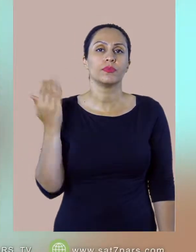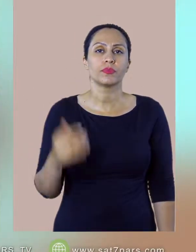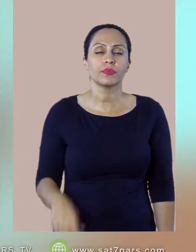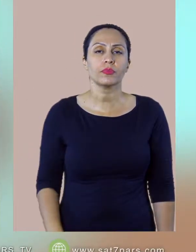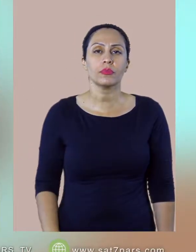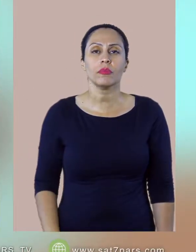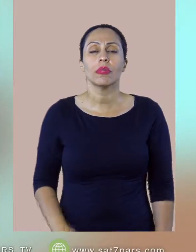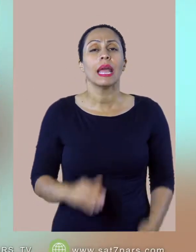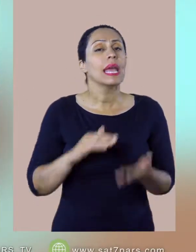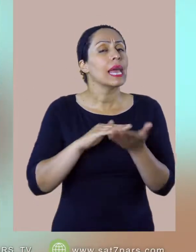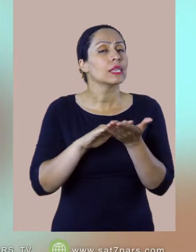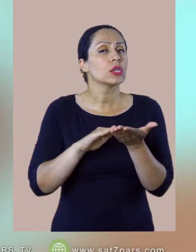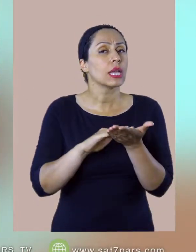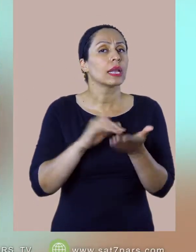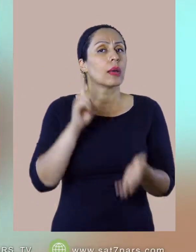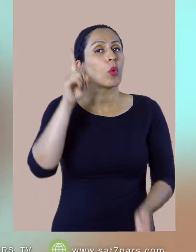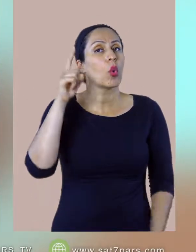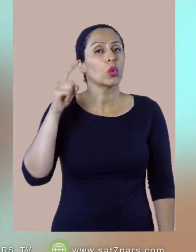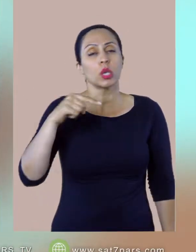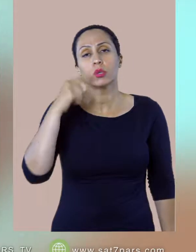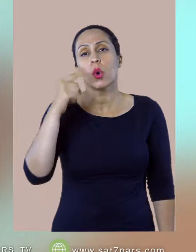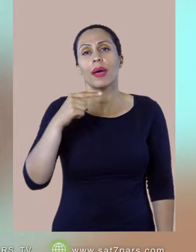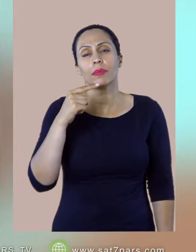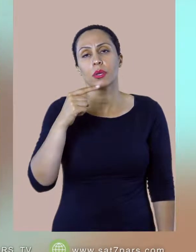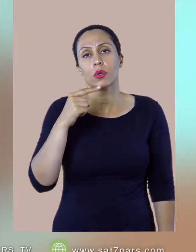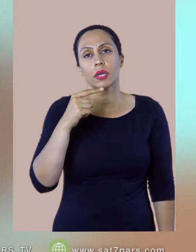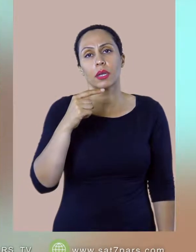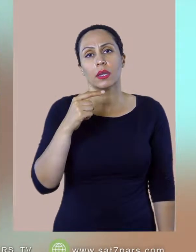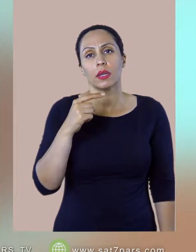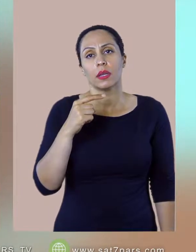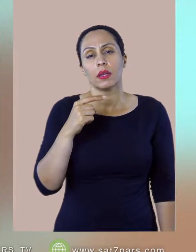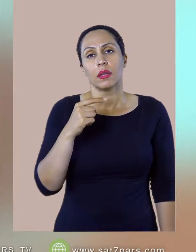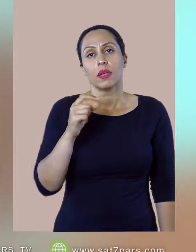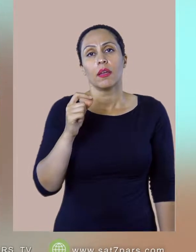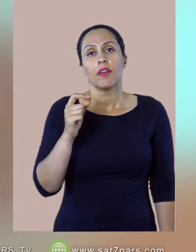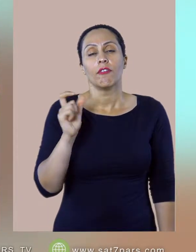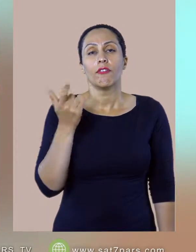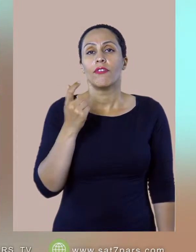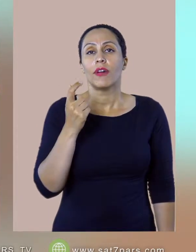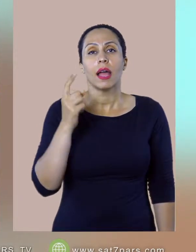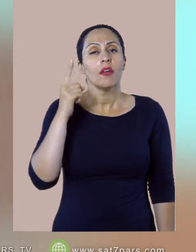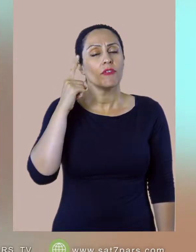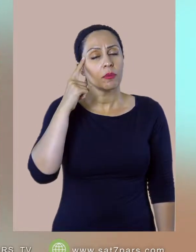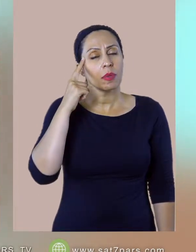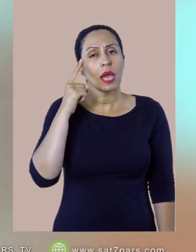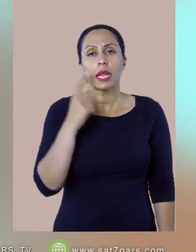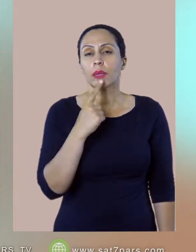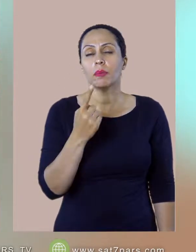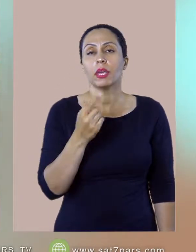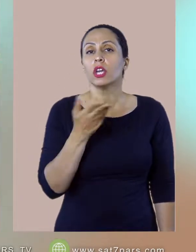من احساس کردم که اینگار خدا داره صحبت میکنم و اینگار داره میگه جیلبرد چرا کتابان